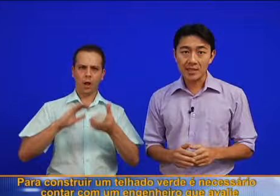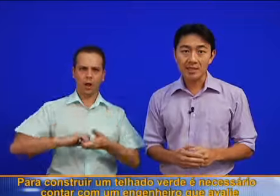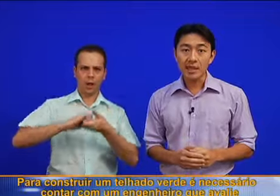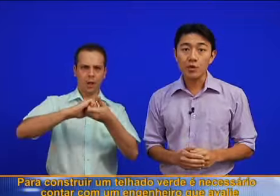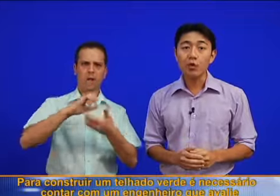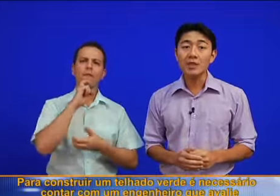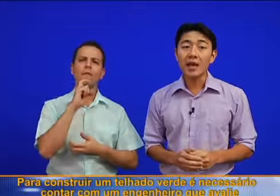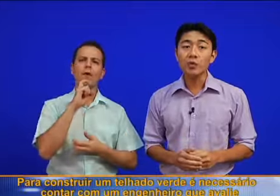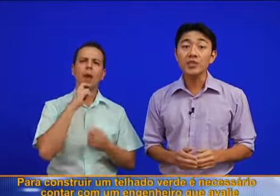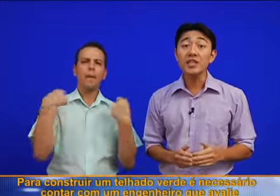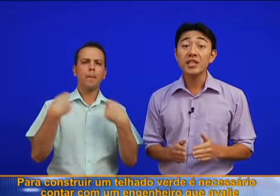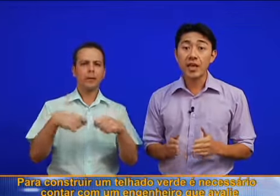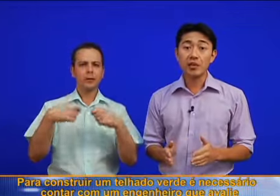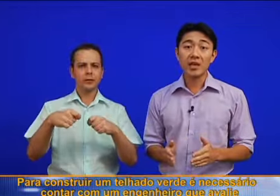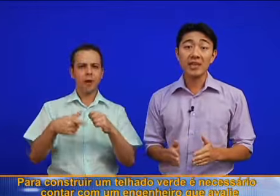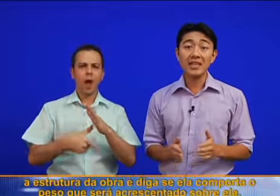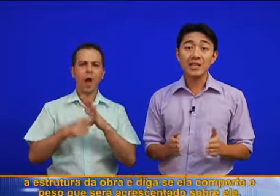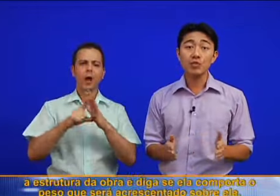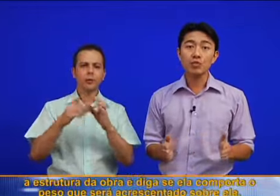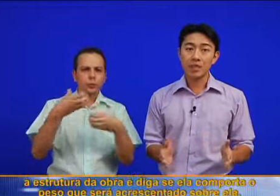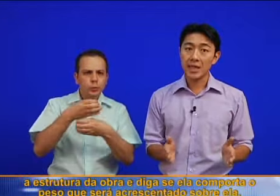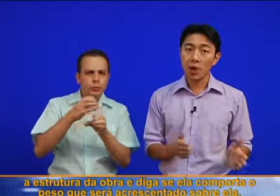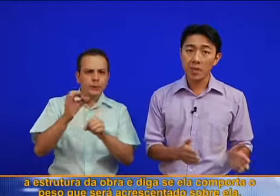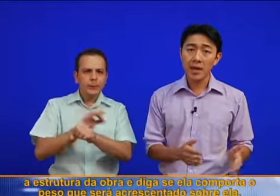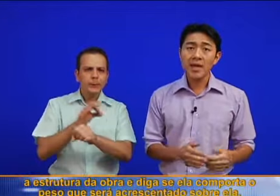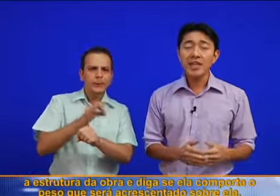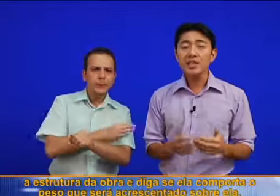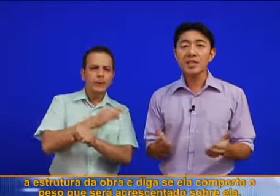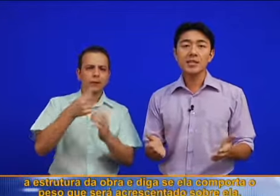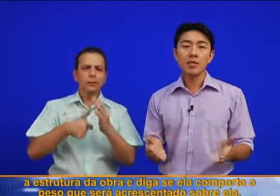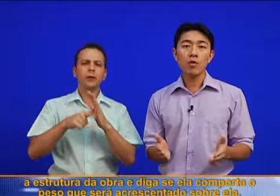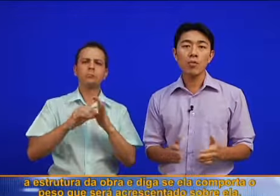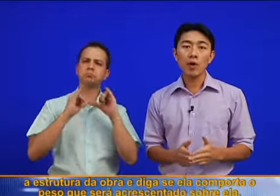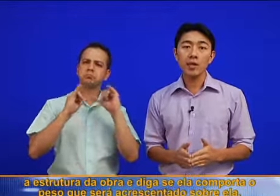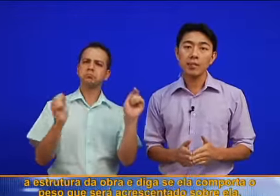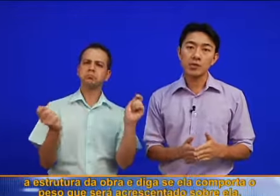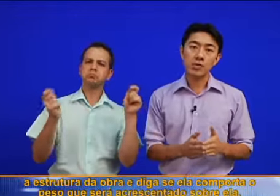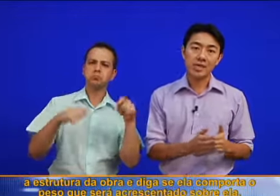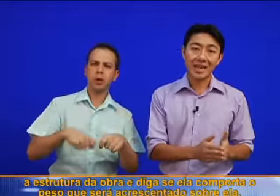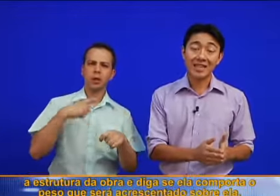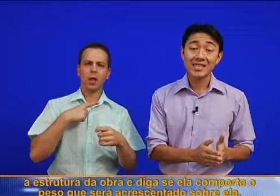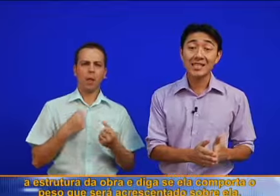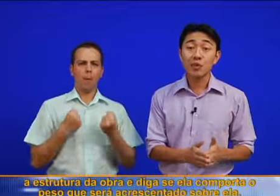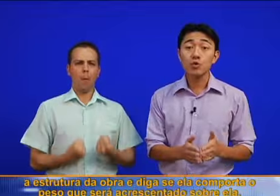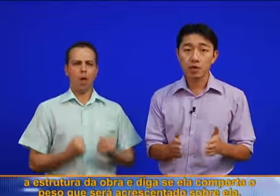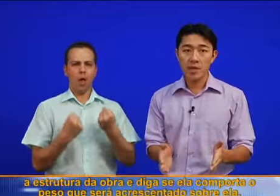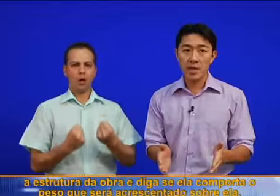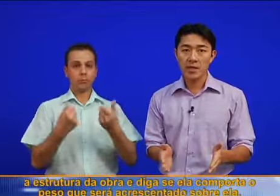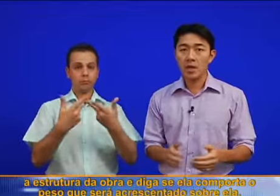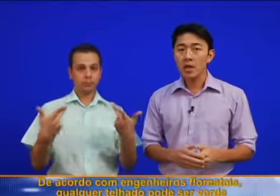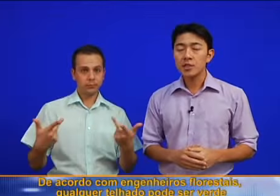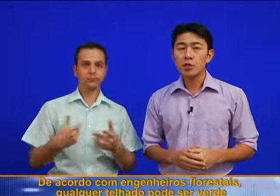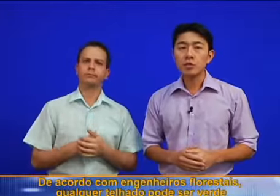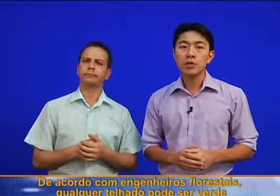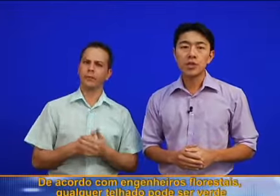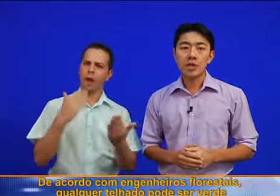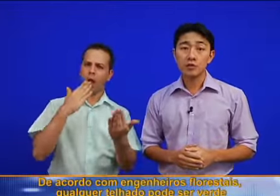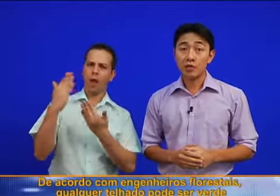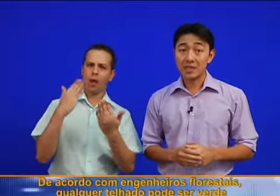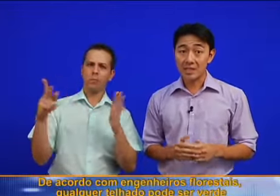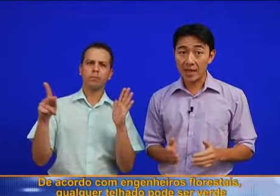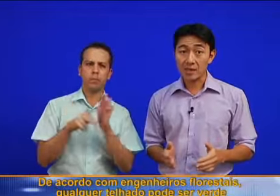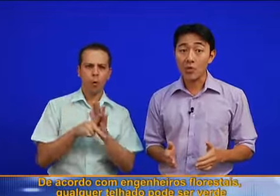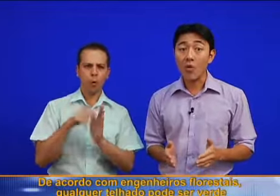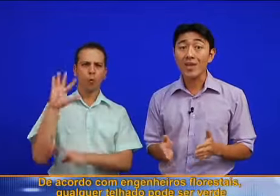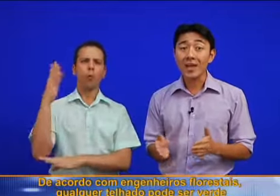verde, é necessário contar com um engenheiro que avalie a estrutura da obra e diga se ela comporta o peso que será acrescentado sobre ela. De acordo com